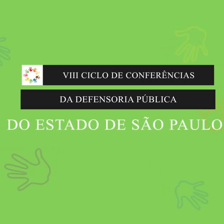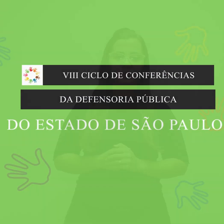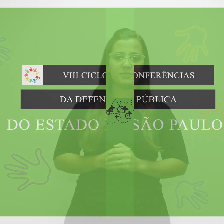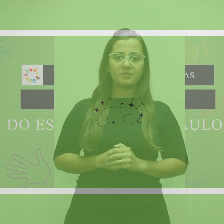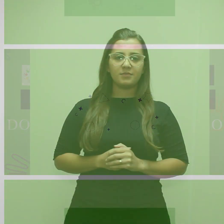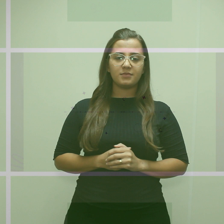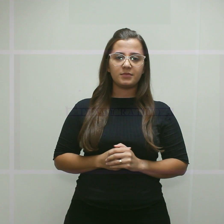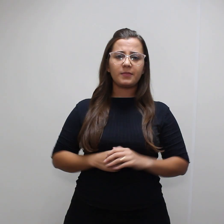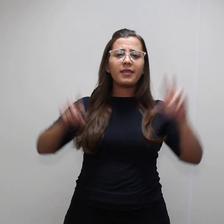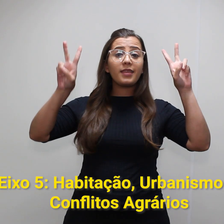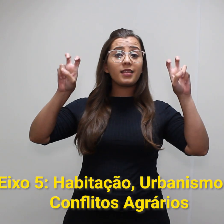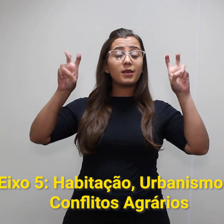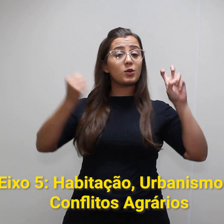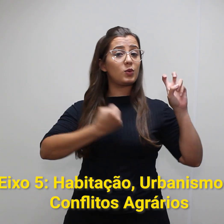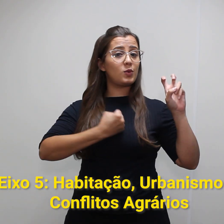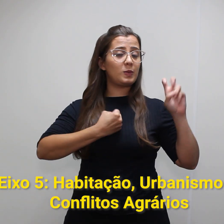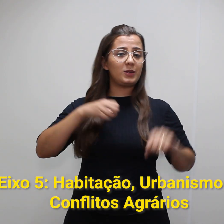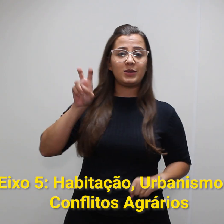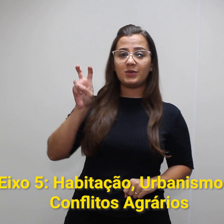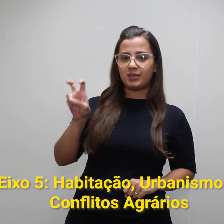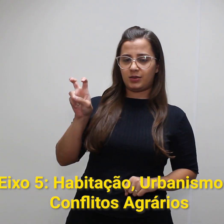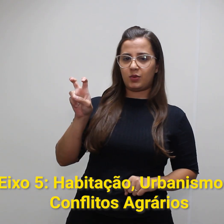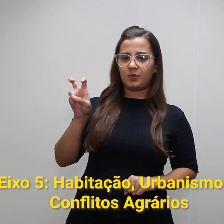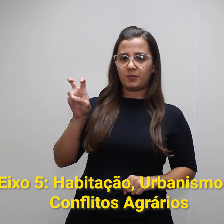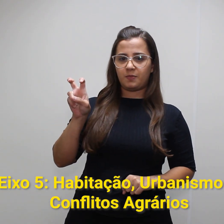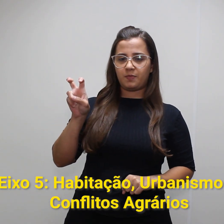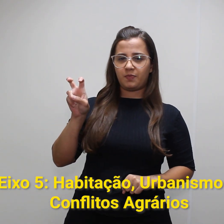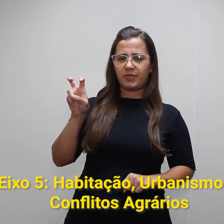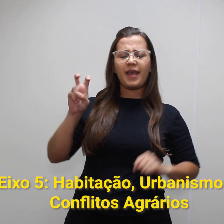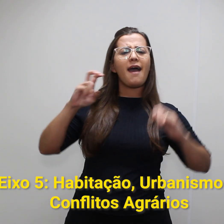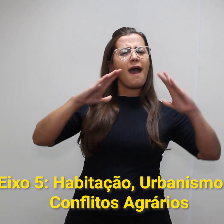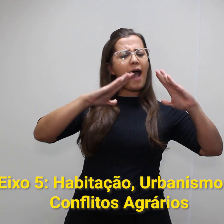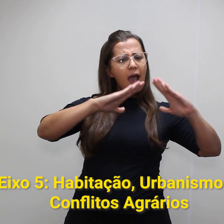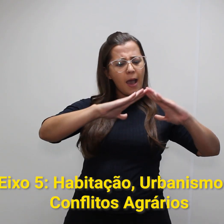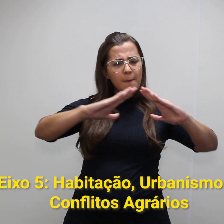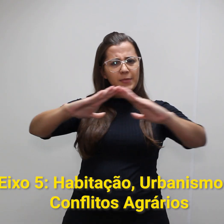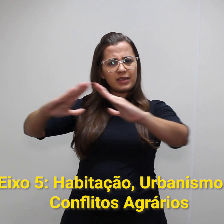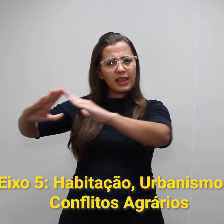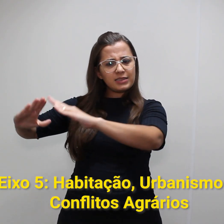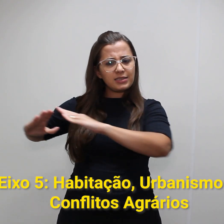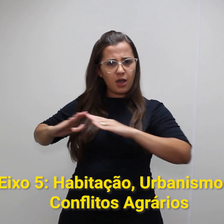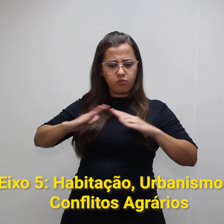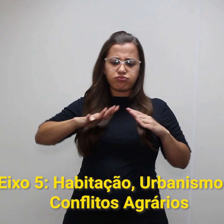Eixo 5. Habitação, urbanismo e conflitos agrários.